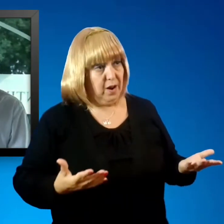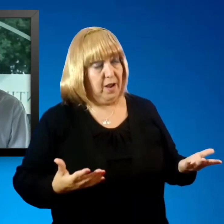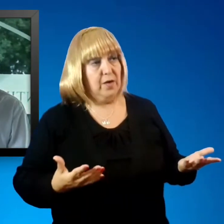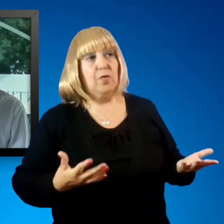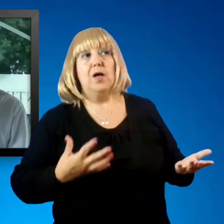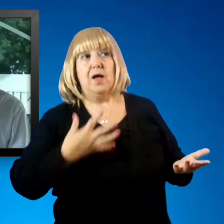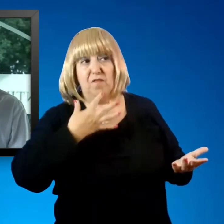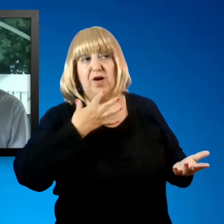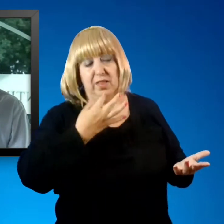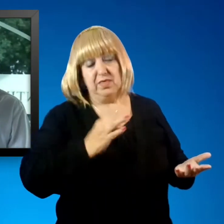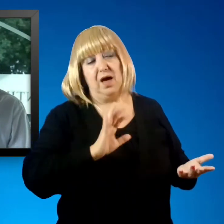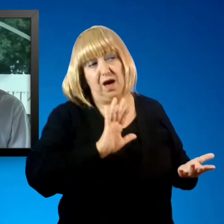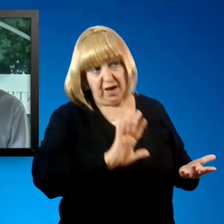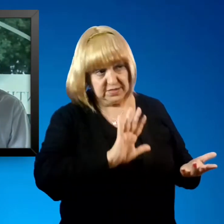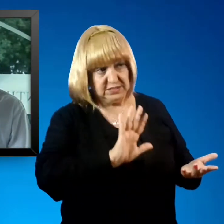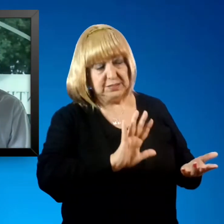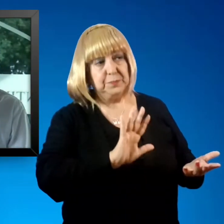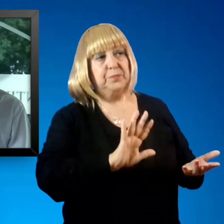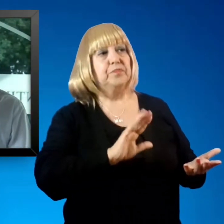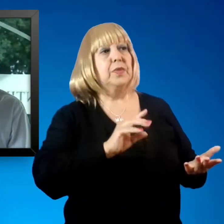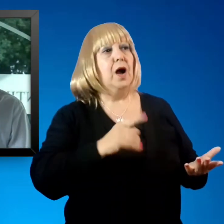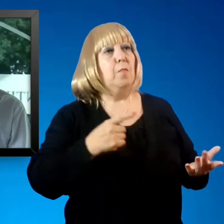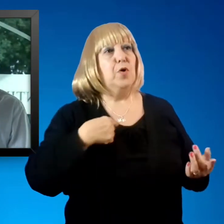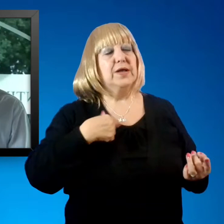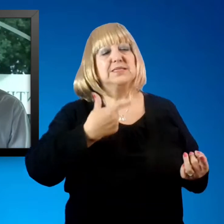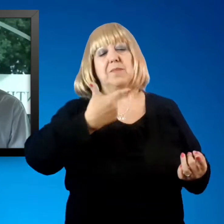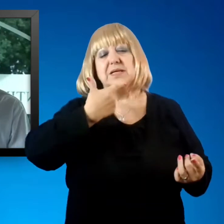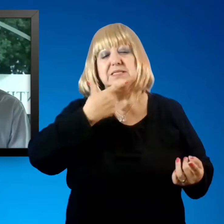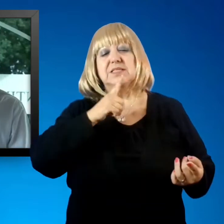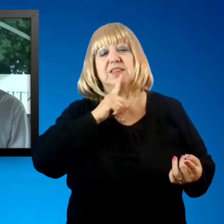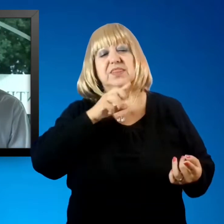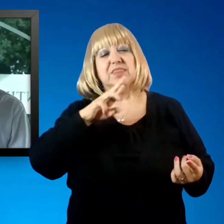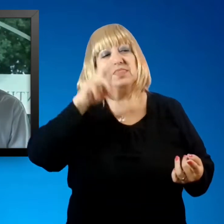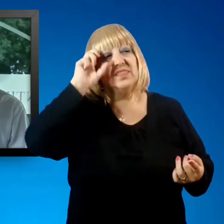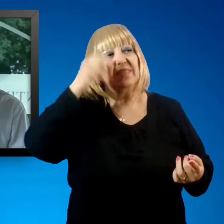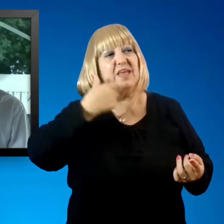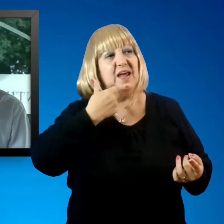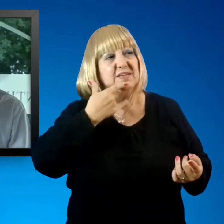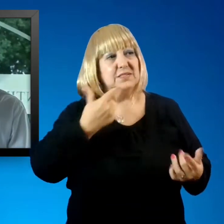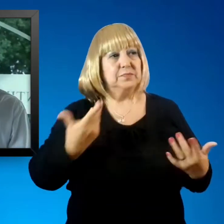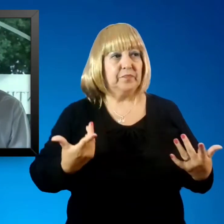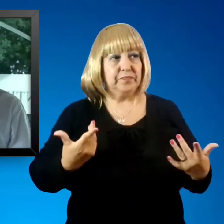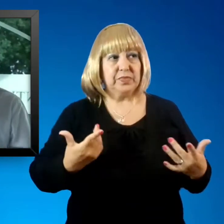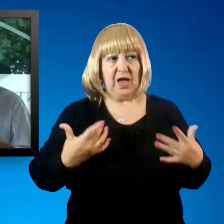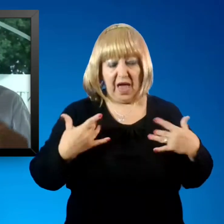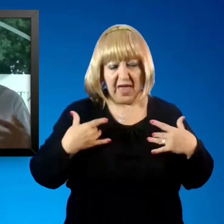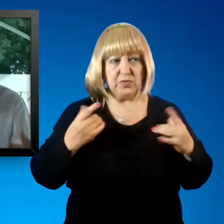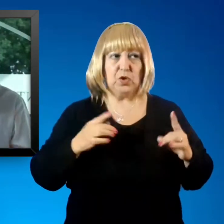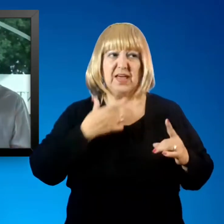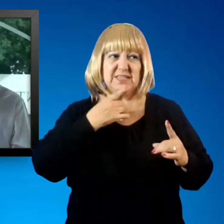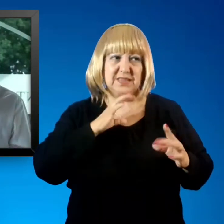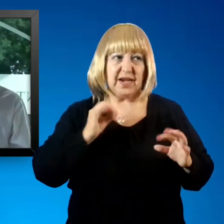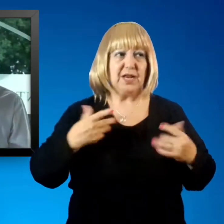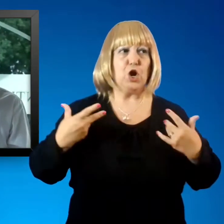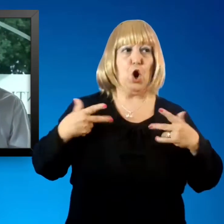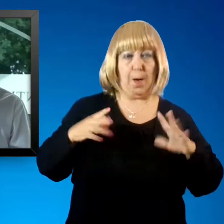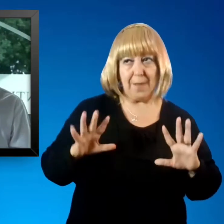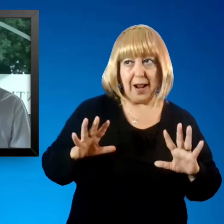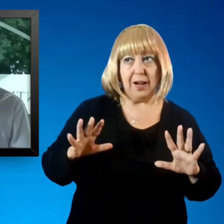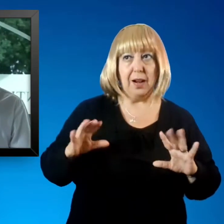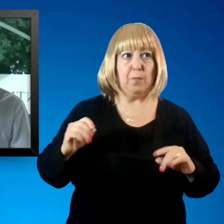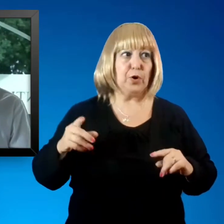La verdad que el estrés crónico, como bien decís vos, el estrés es una respuesta normal